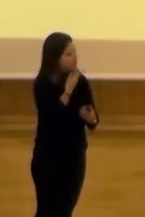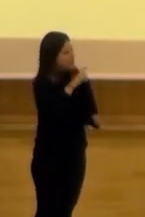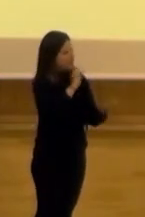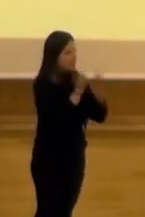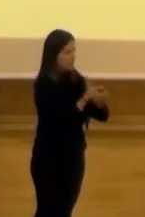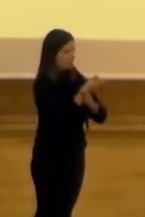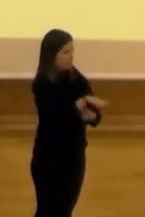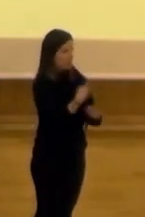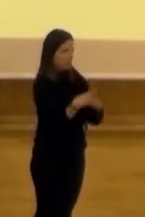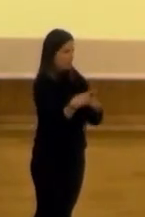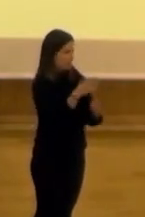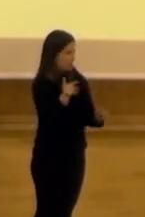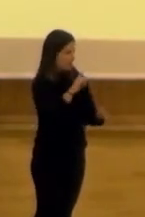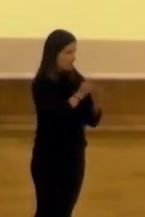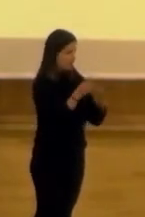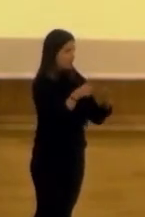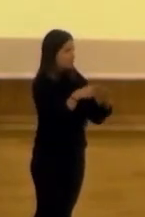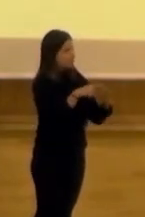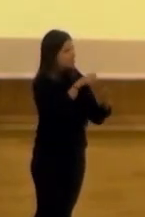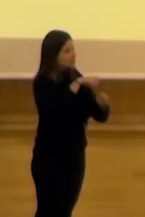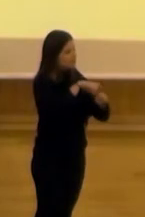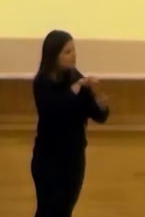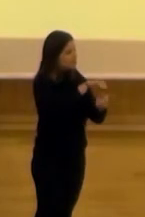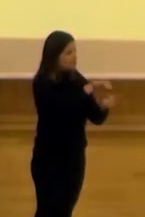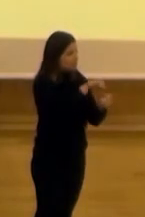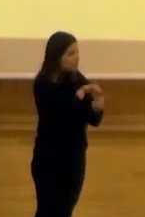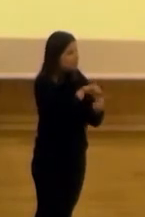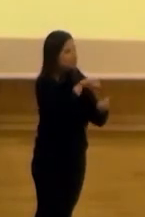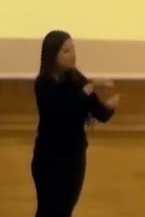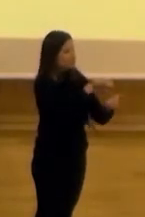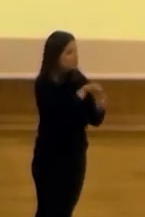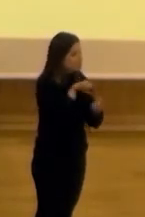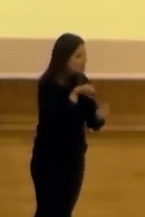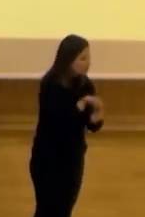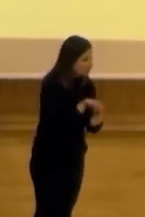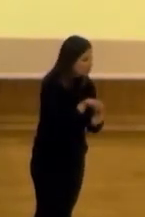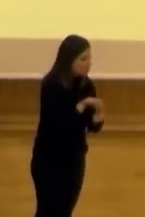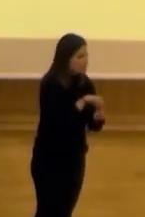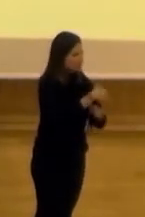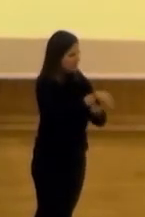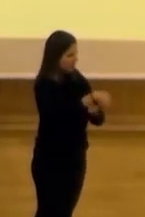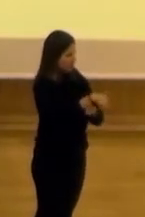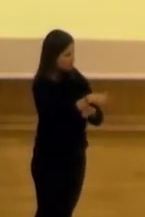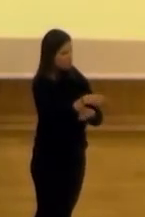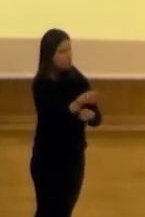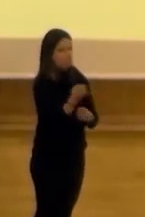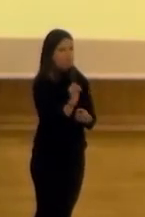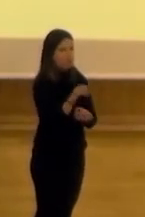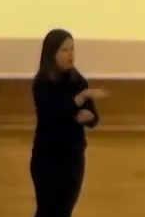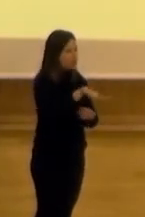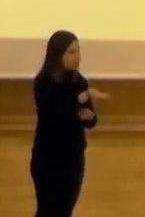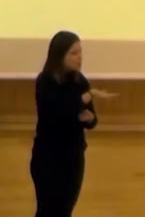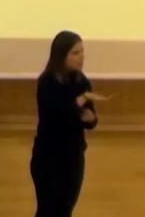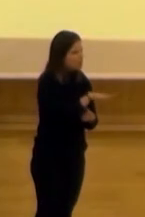era cambiar las cosas. Y otro tipo de ciudadano que se encontraba era el ciudadano precario. Esto también aparecía en estos espacios. Dada la